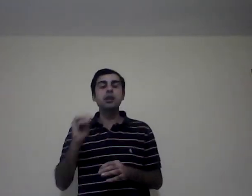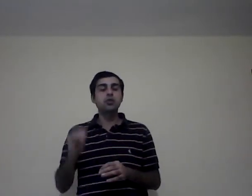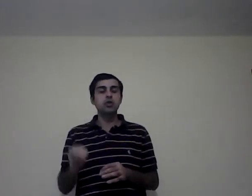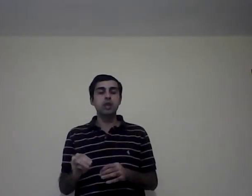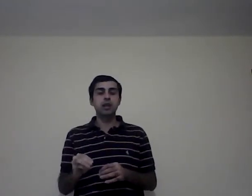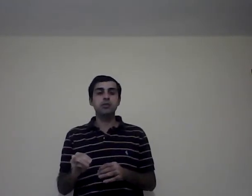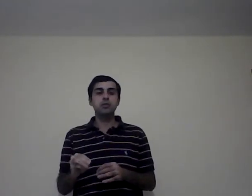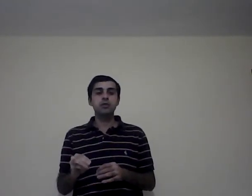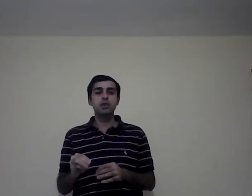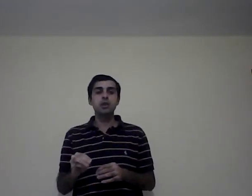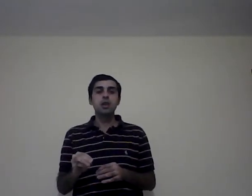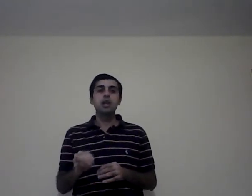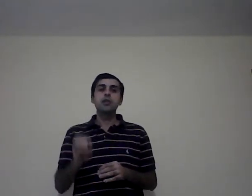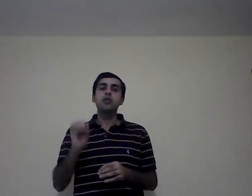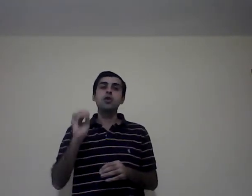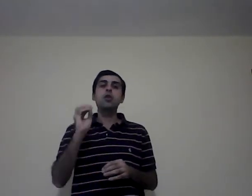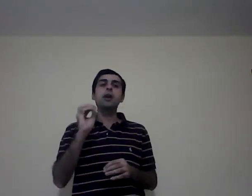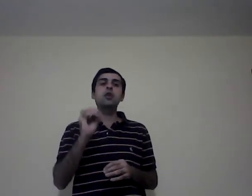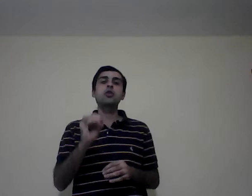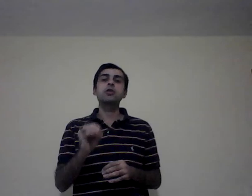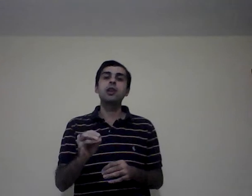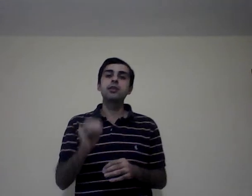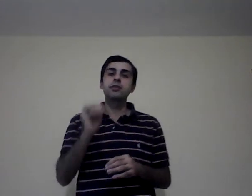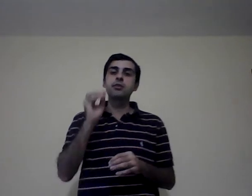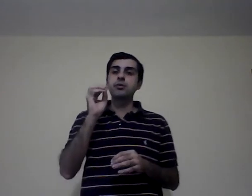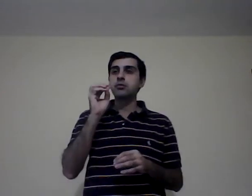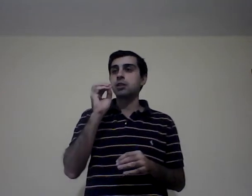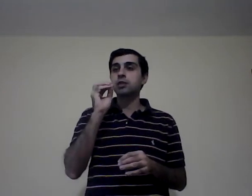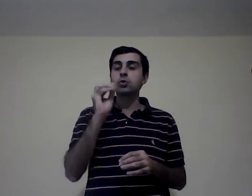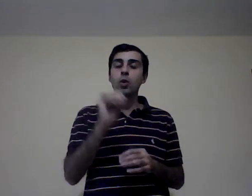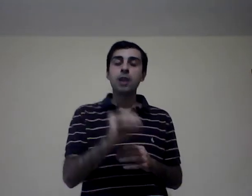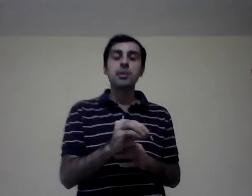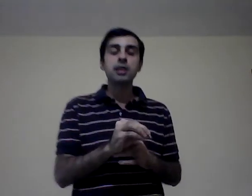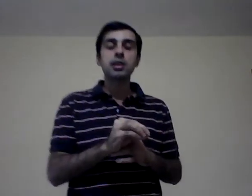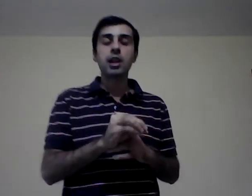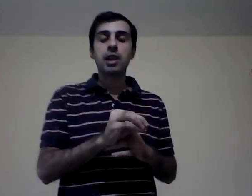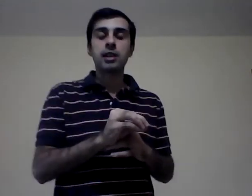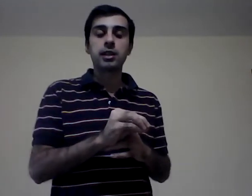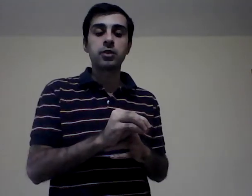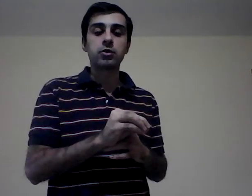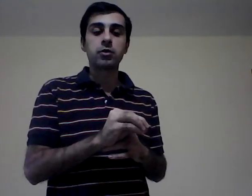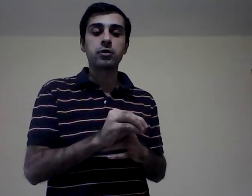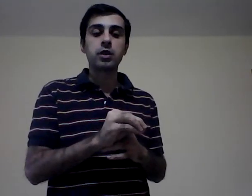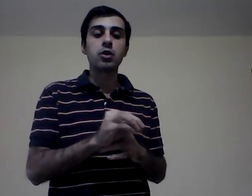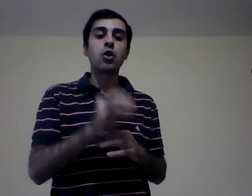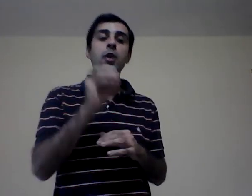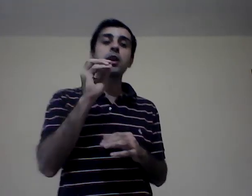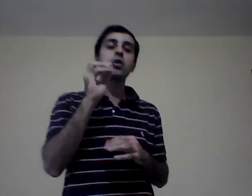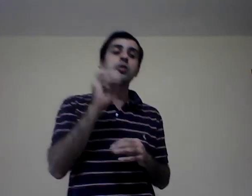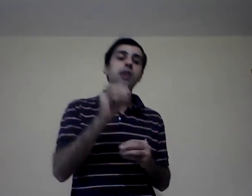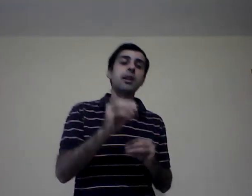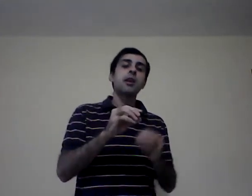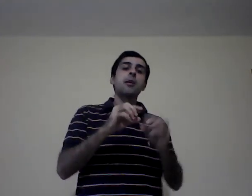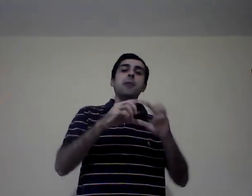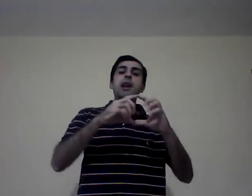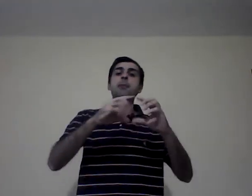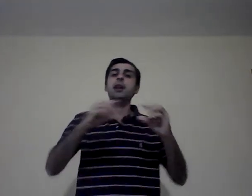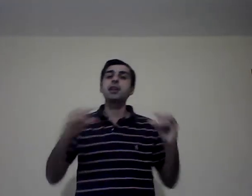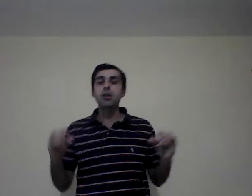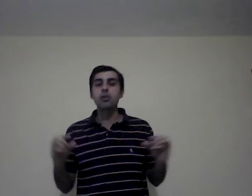social, ¿sí? No lo van a encontrar textualmente en el texto, ¿sí? No lo van a encontrar para marcarlo en